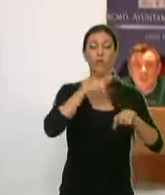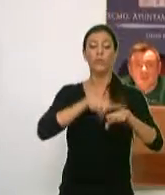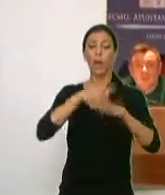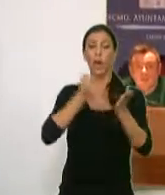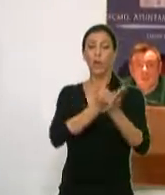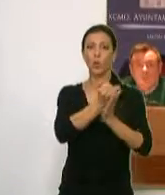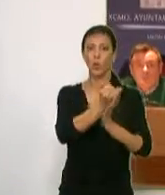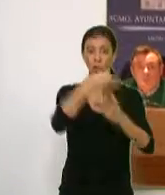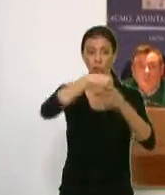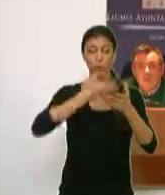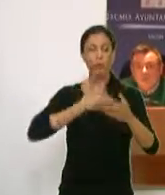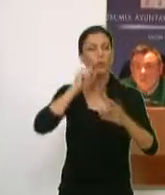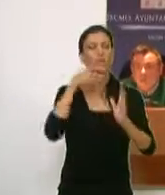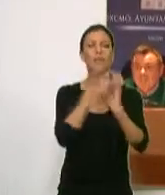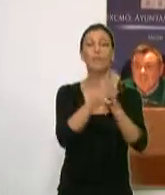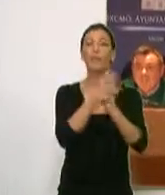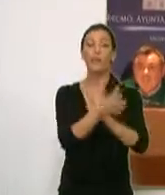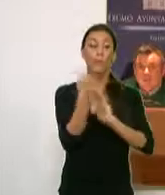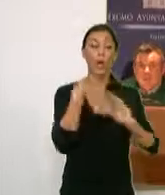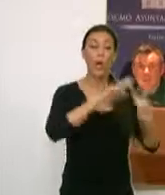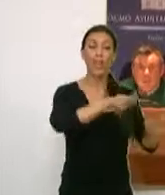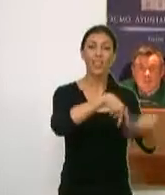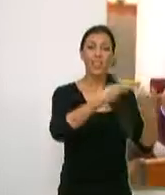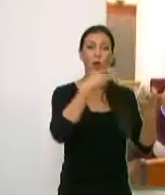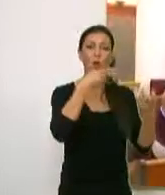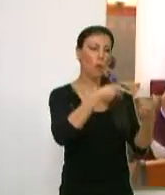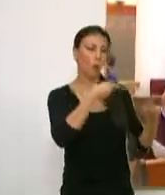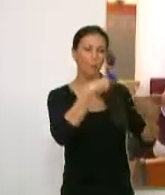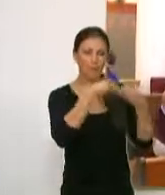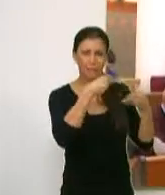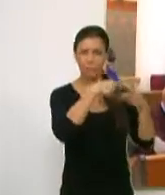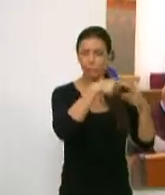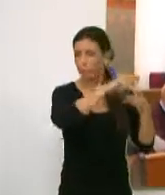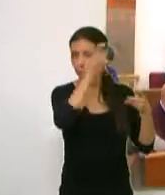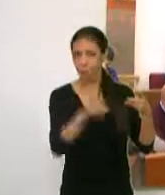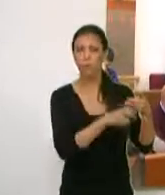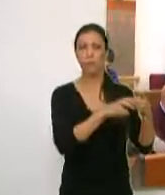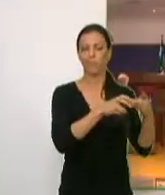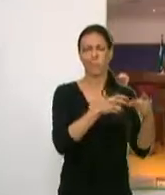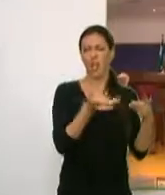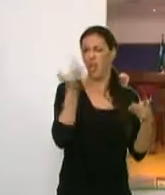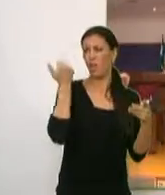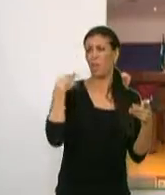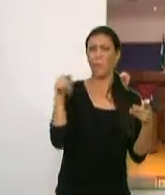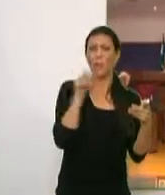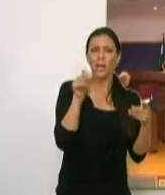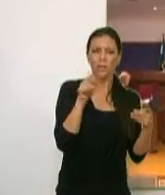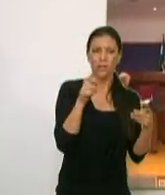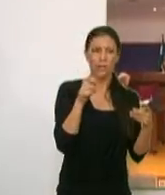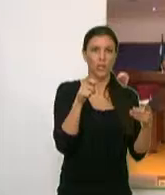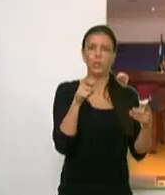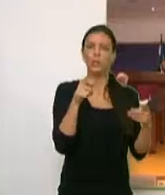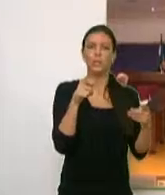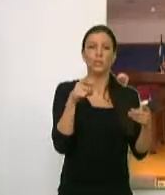El delegado de Agricultura del Ayuntamiento de Motril explicaba que el reciclado de los residuos agrícolas era hace algunos